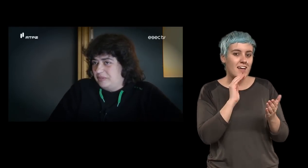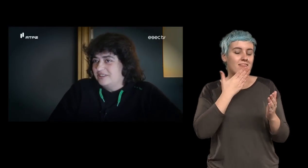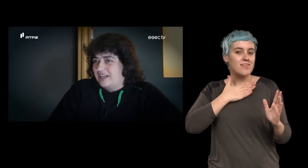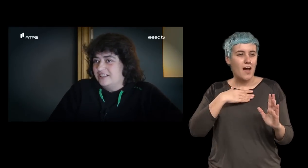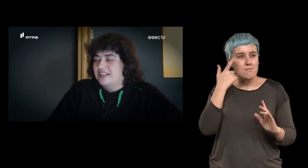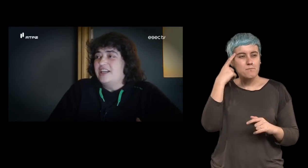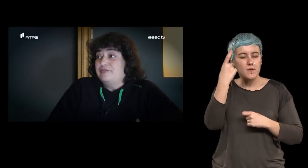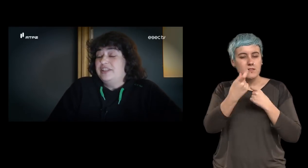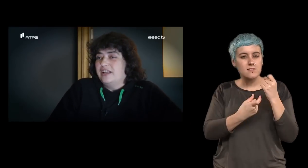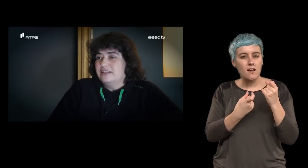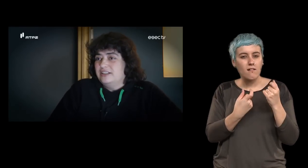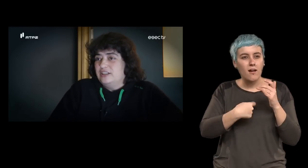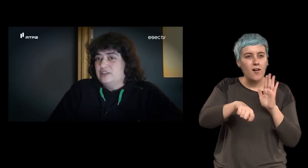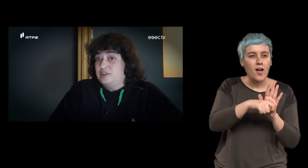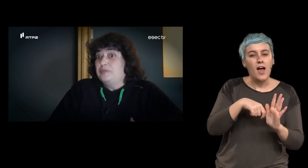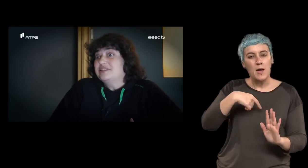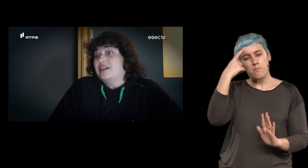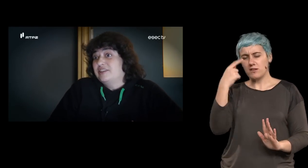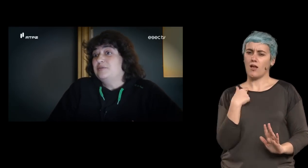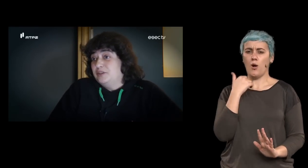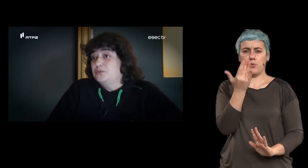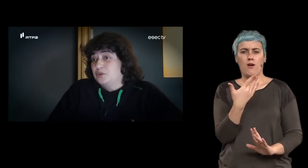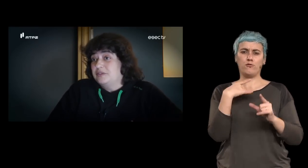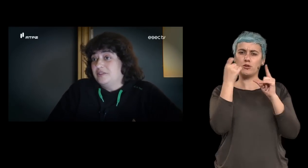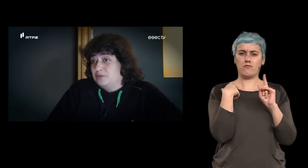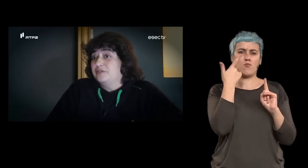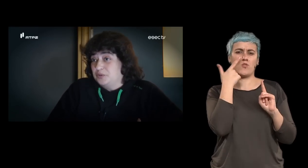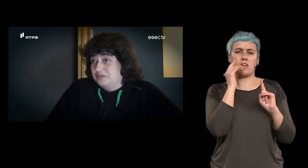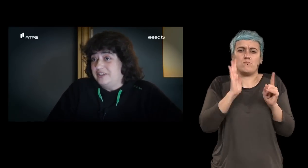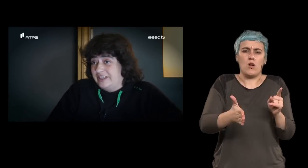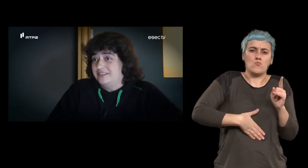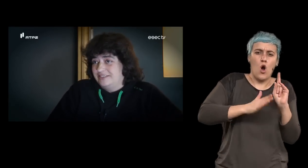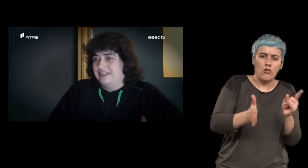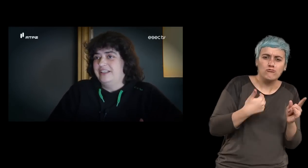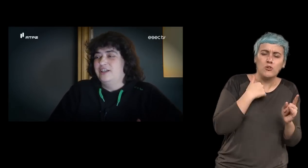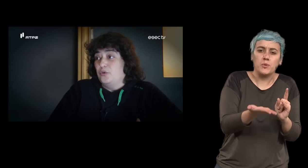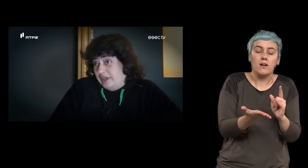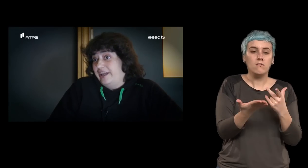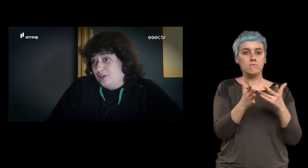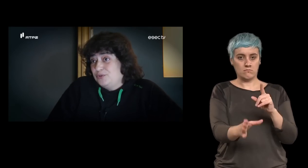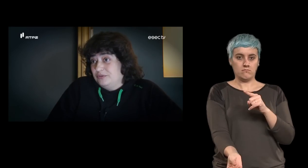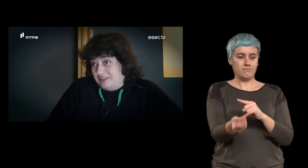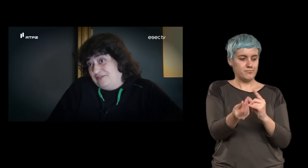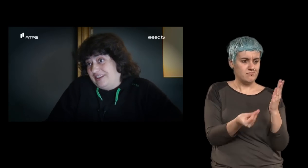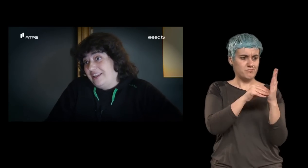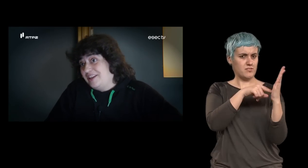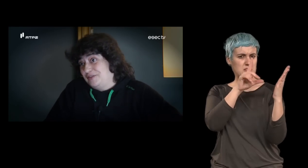pensar. Afinal, se eu pensava que sabia tudo sobre a fotografia, não é? O que é isto que, na verdade, é a